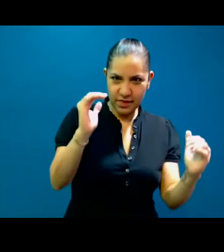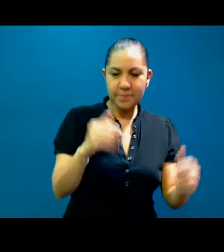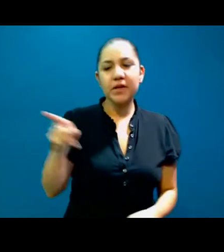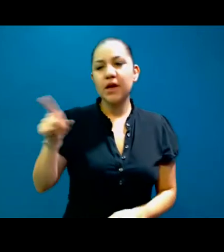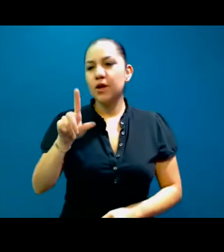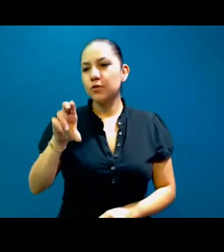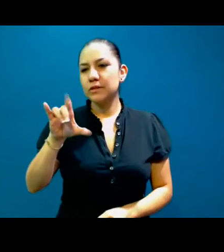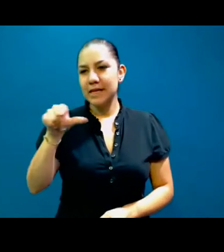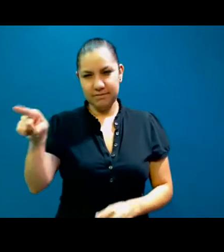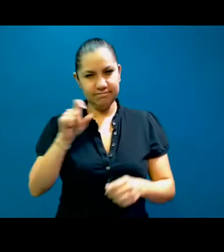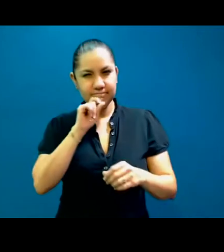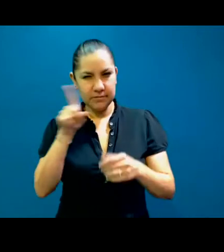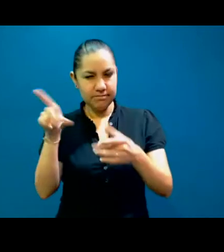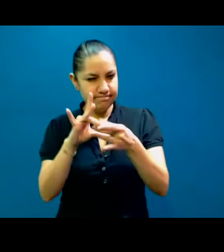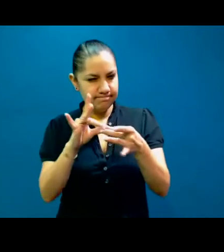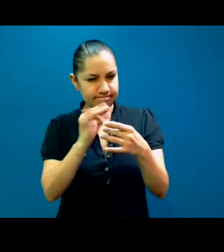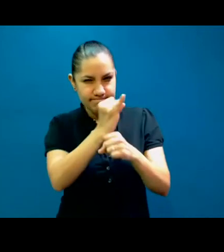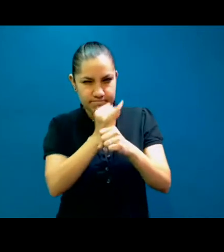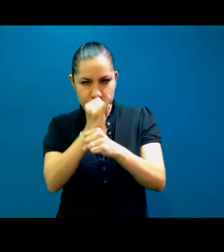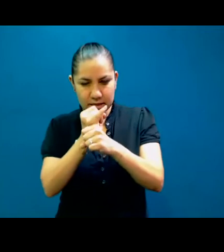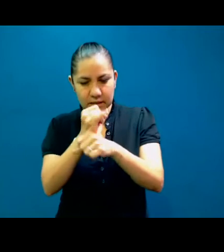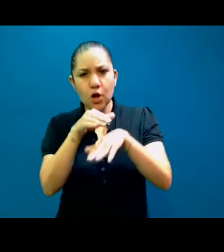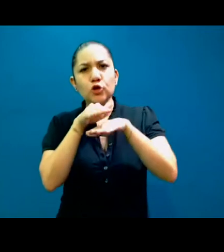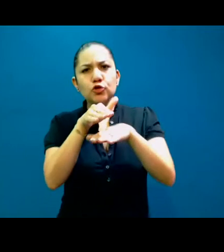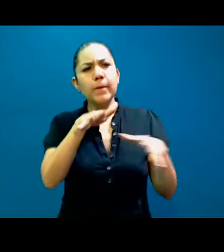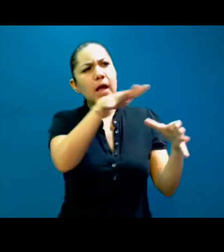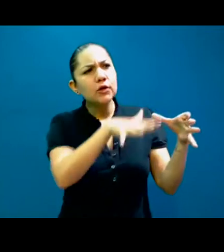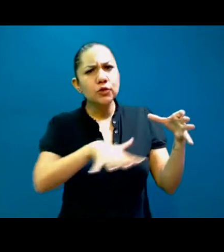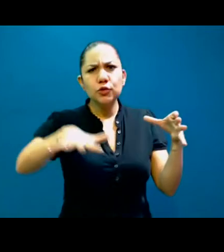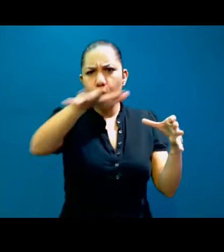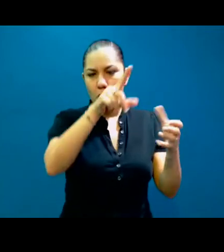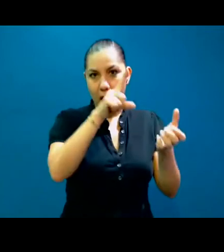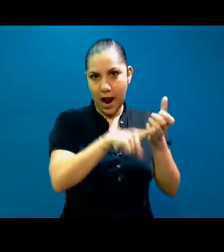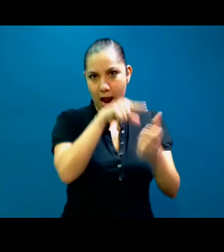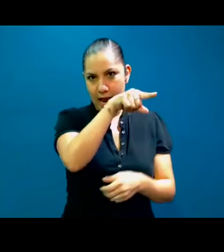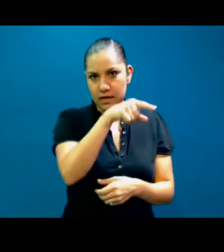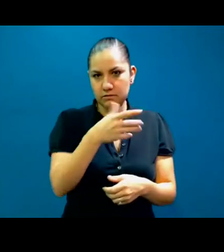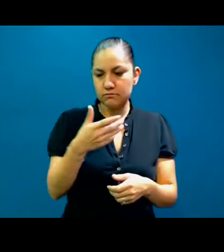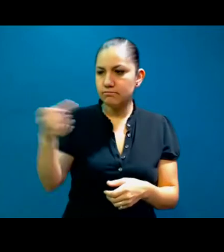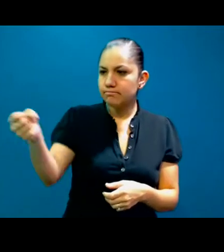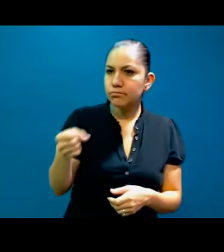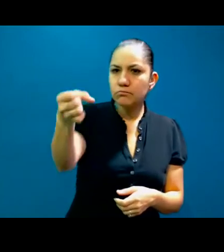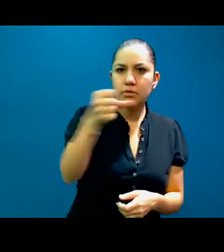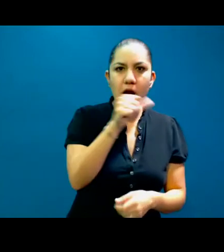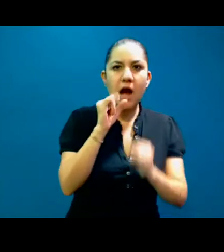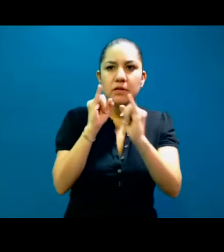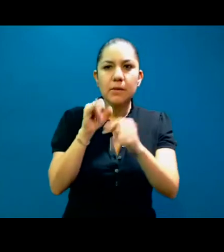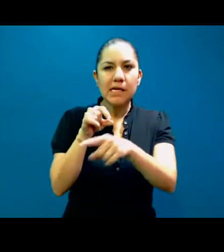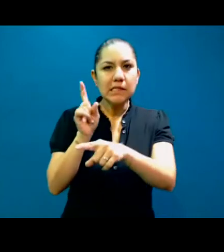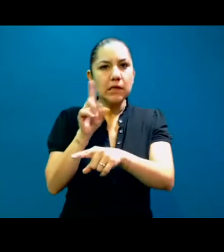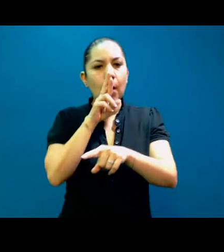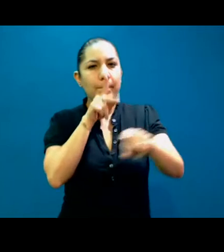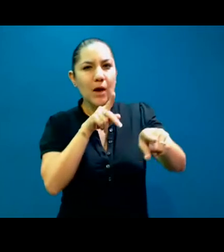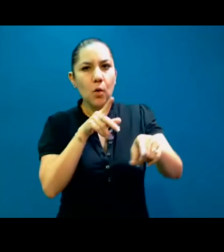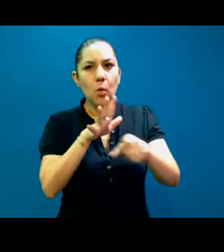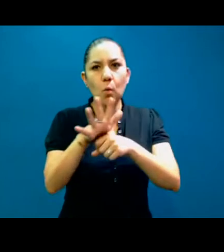de cómo nos perciben las audiencias y qué voces prefieren a la interpretación. Está muy interesante para el 20 de agosto ya están todos